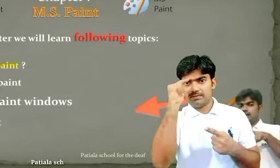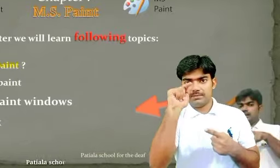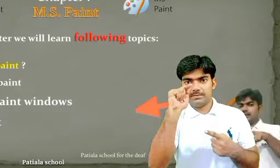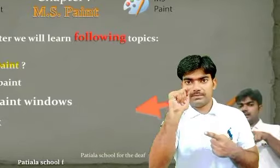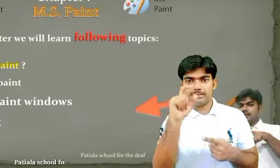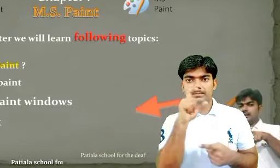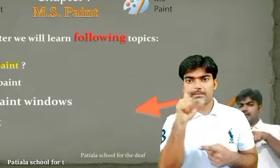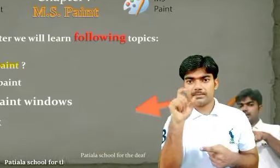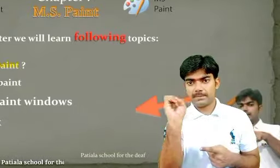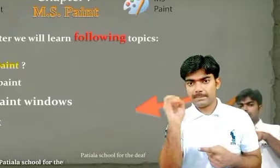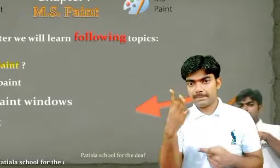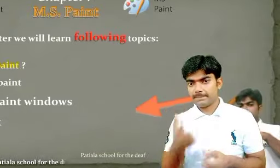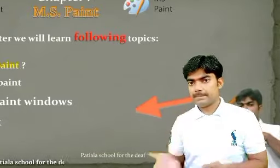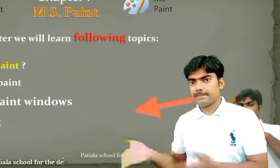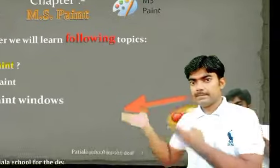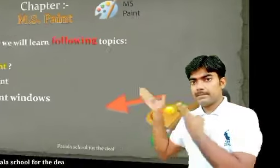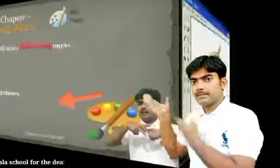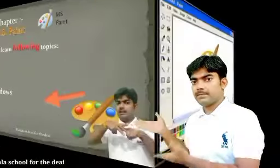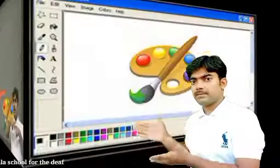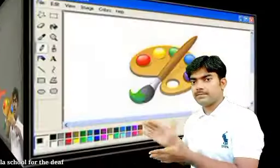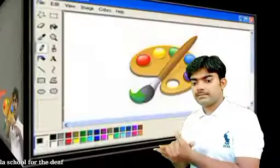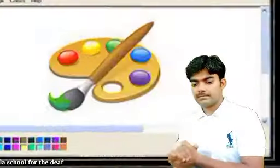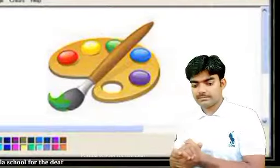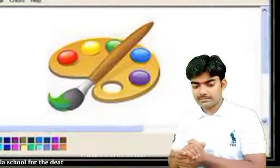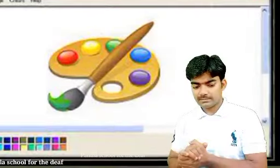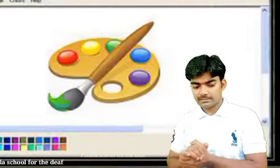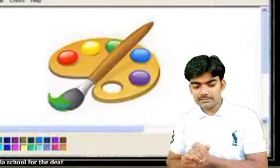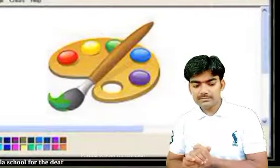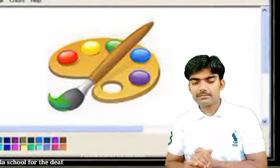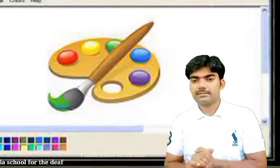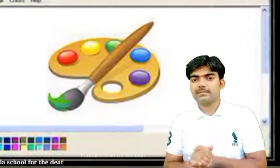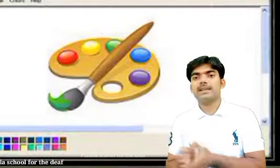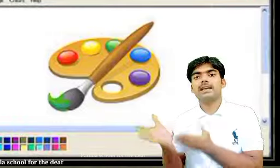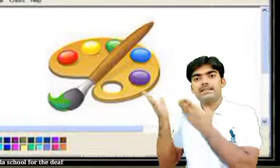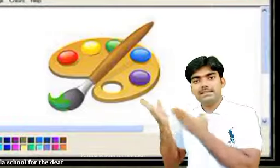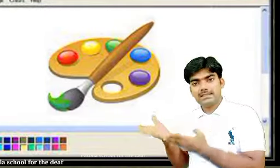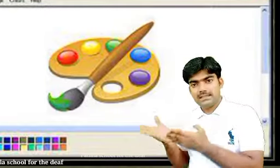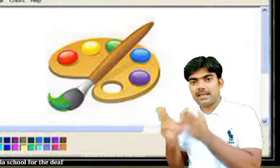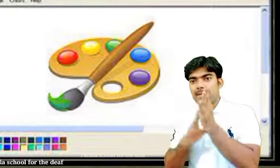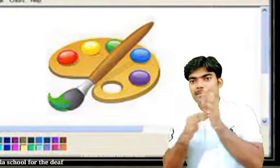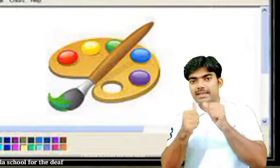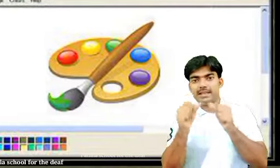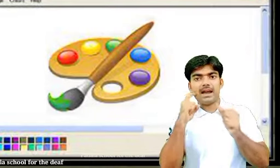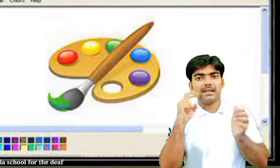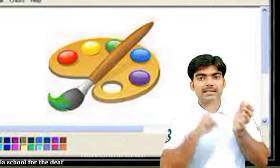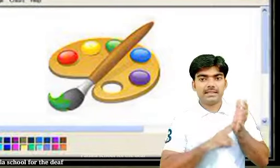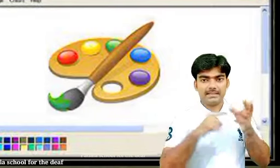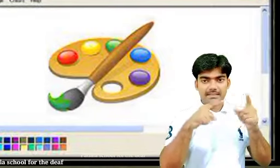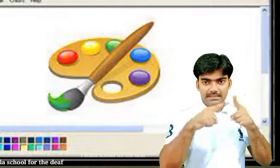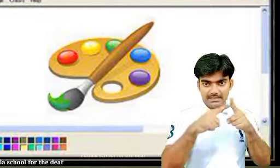आज हम point first के बारे में चर्चा करेंगे What is paint?